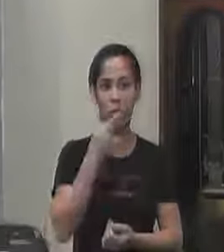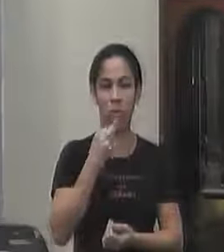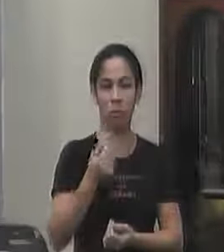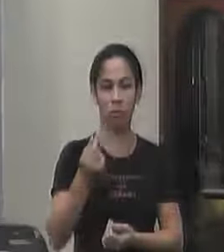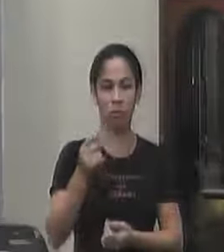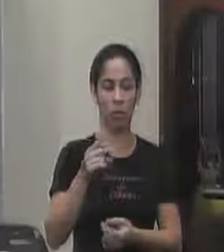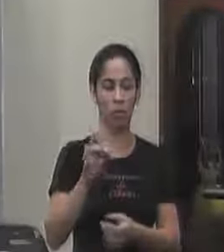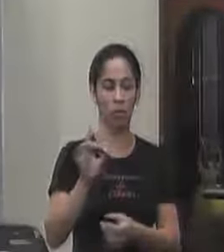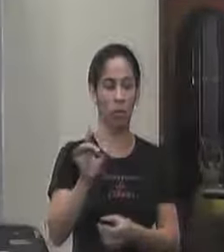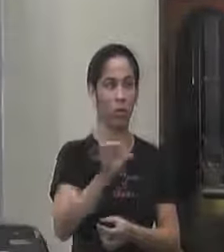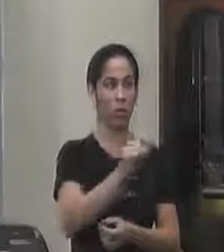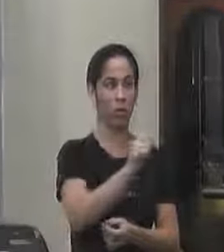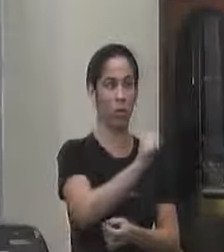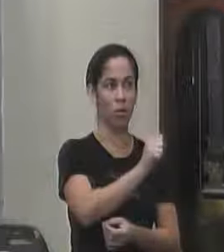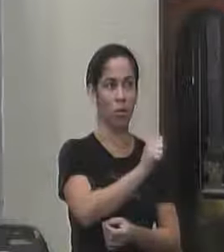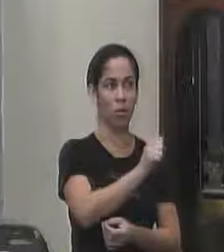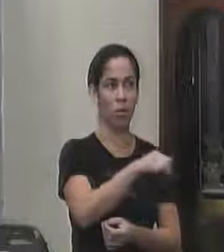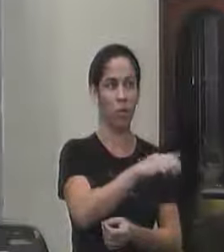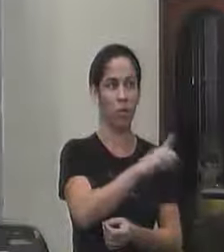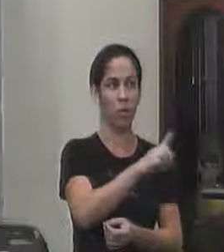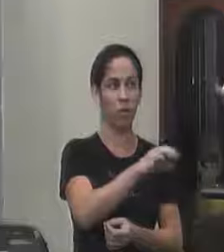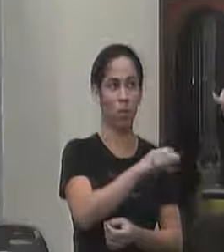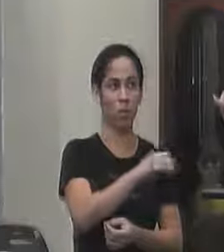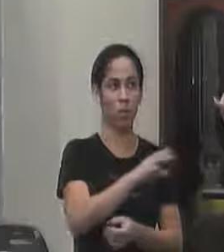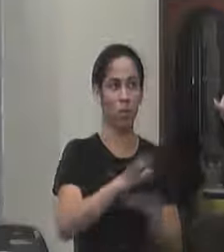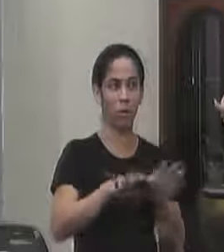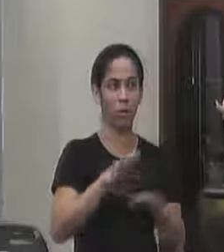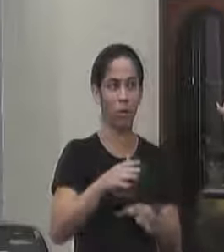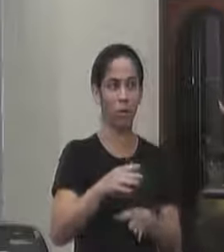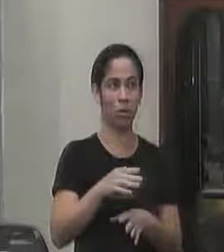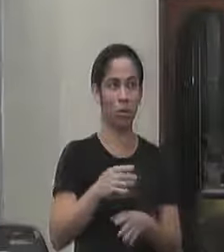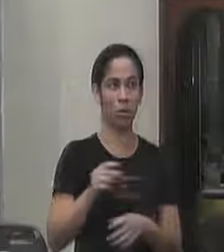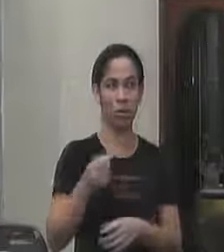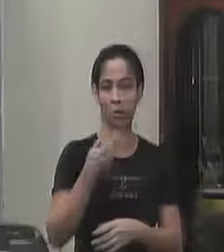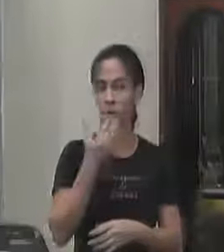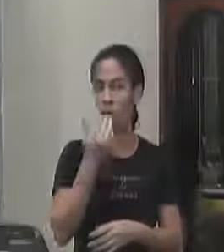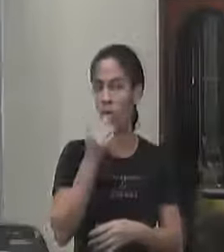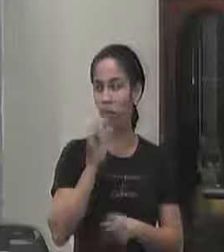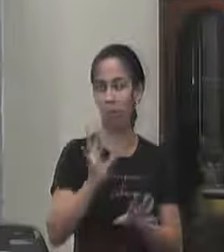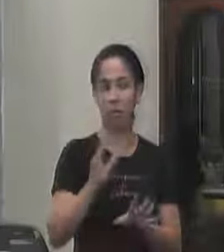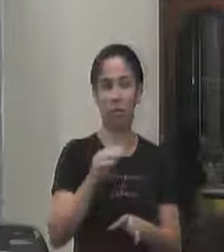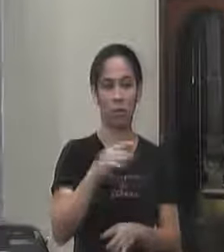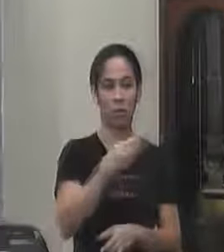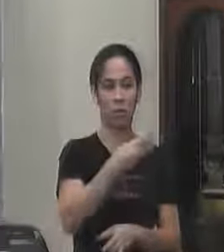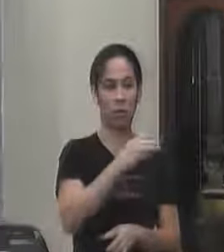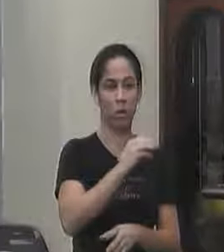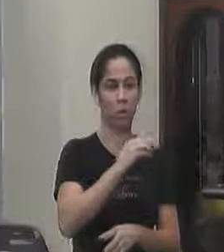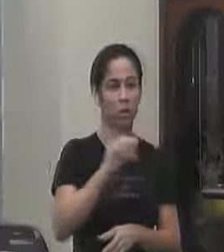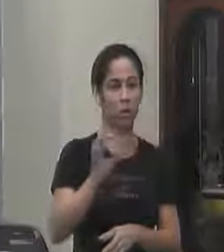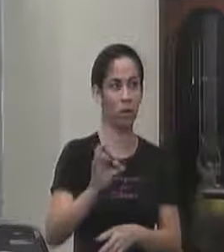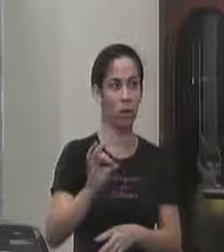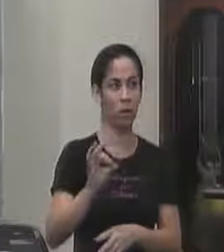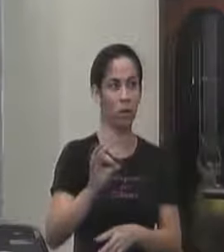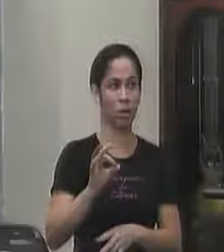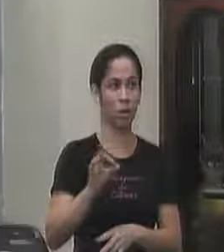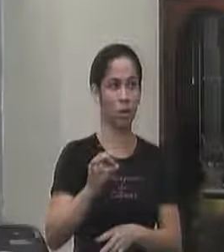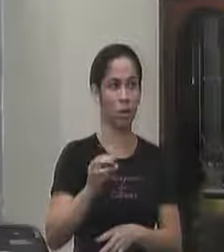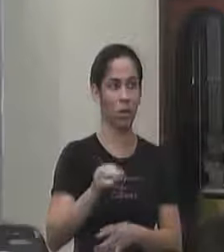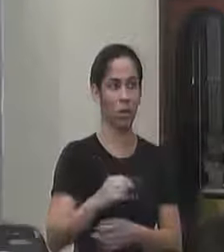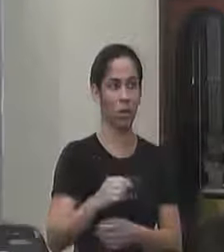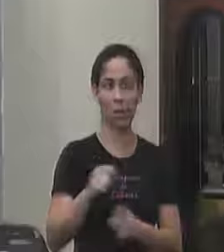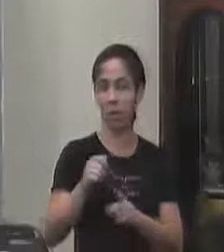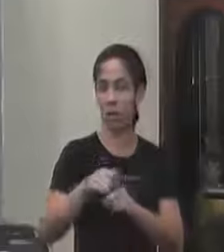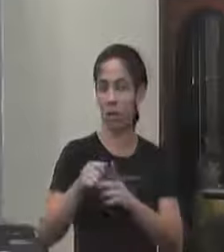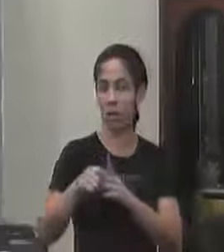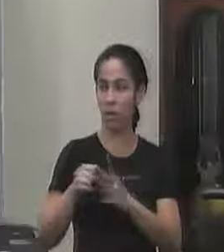mas eu sei que o menor acho que são 30 centavos em relação a nutrição escolar 30 centavos mês tá 30 centavos